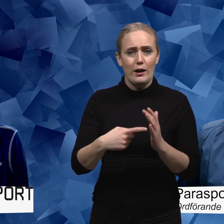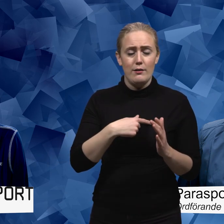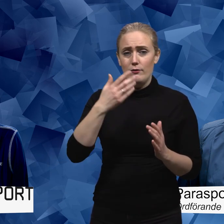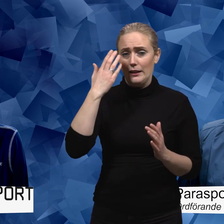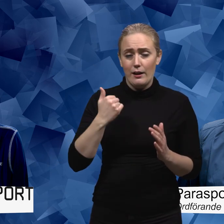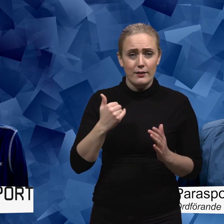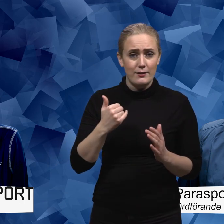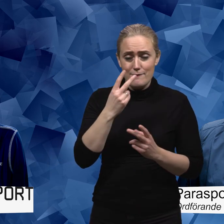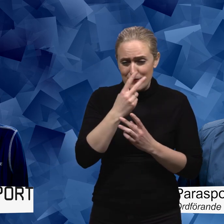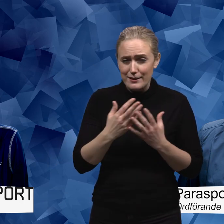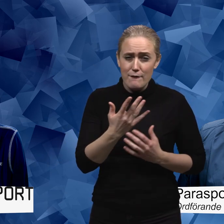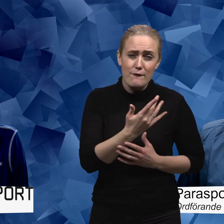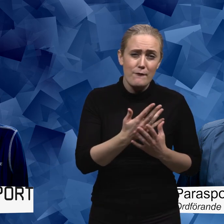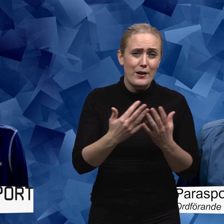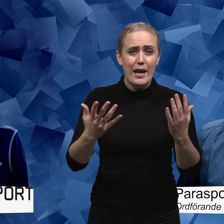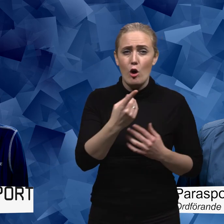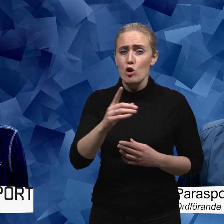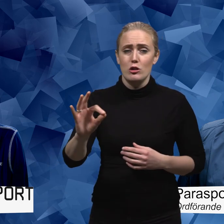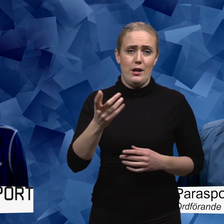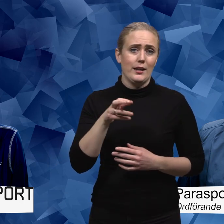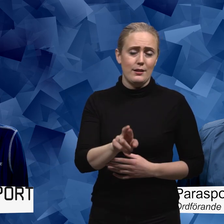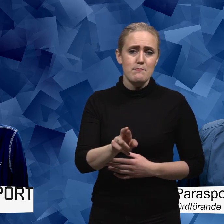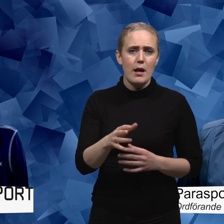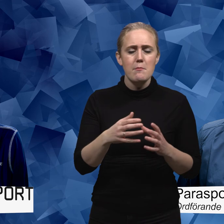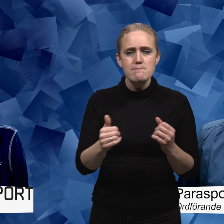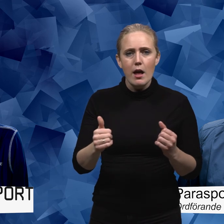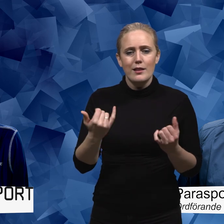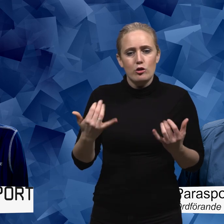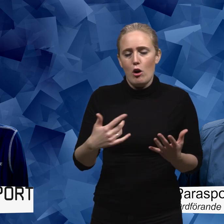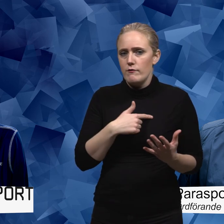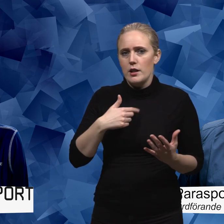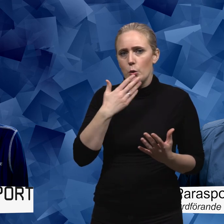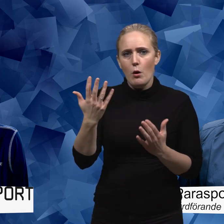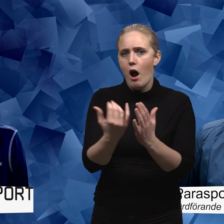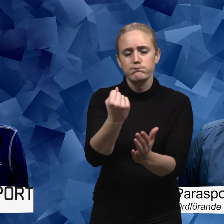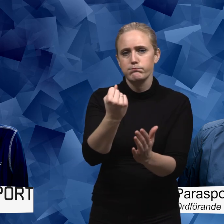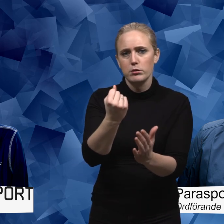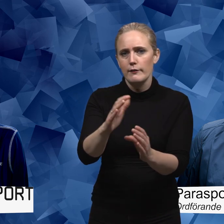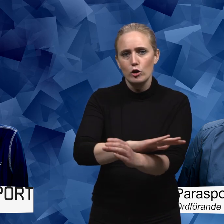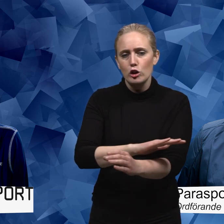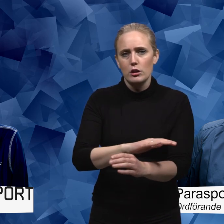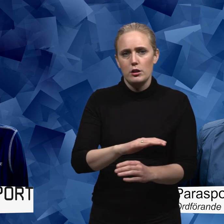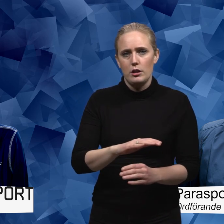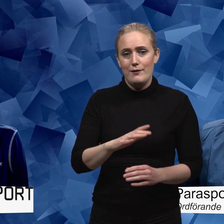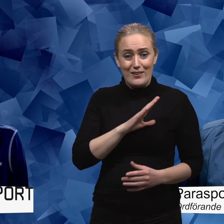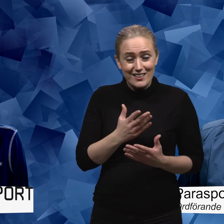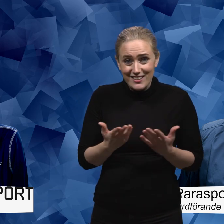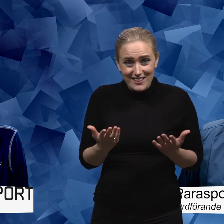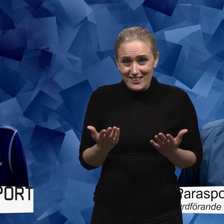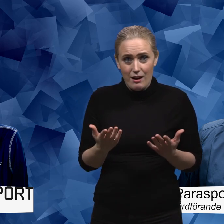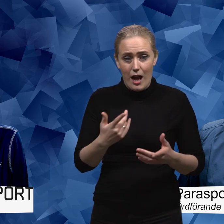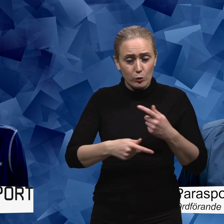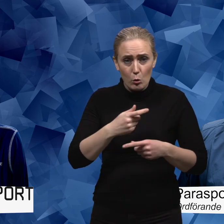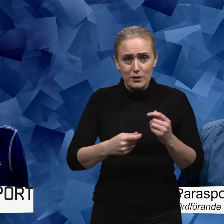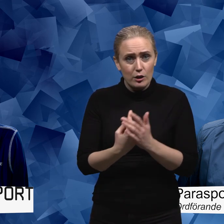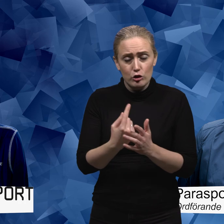många gånger. Vi kan ge hundratals exempel på det. Men vi är ännu inte där idag där det finns de framförallt